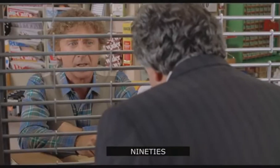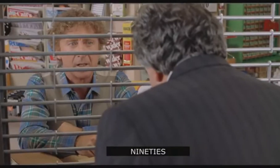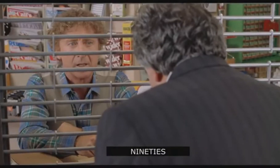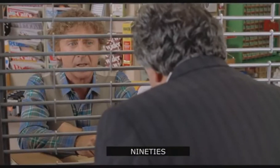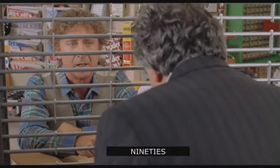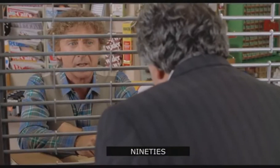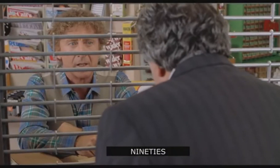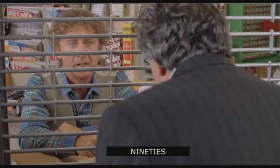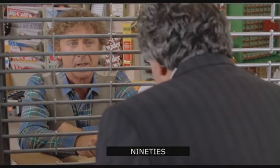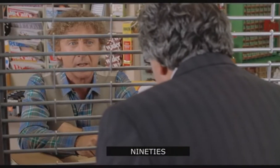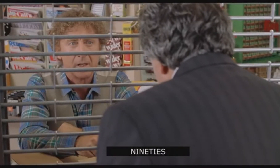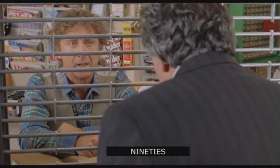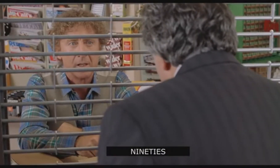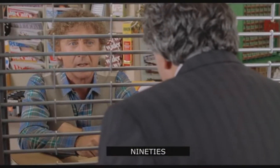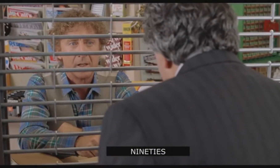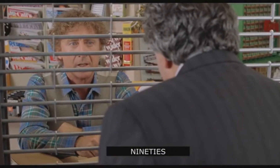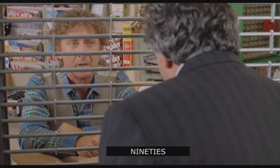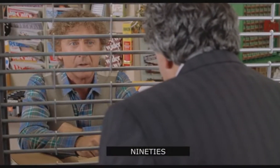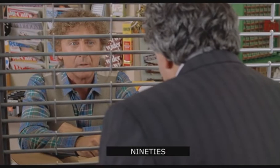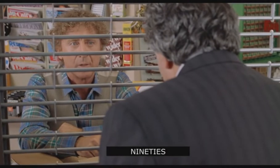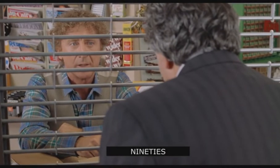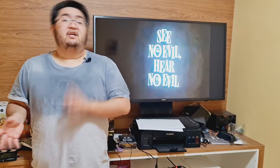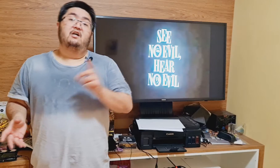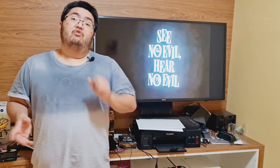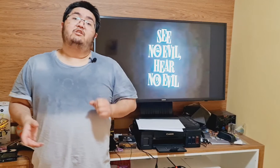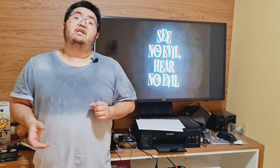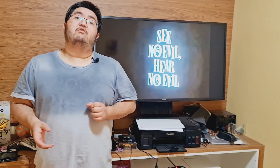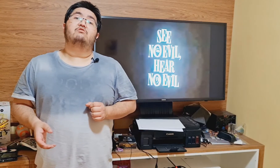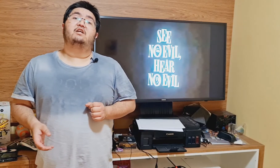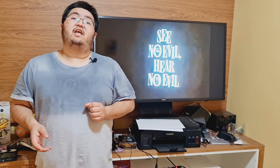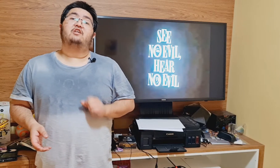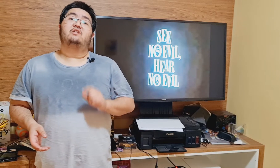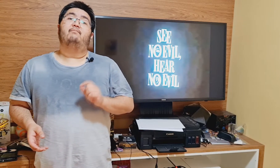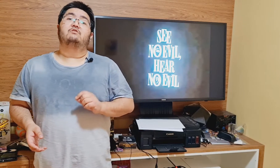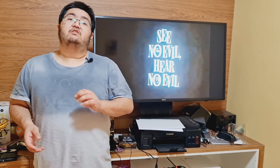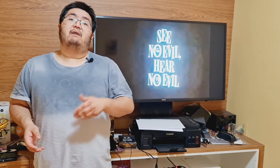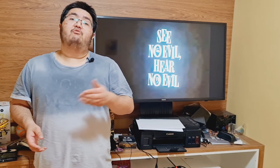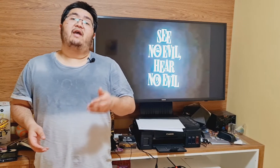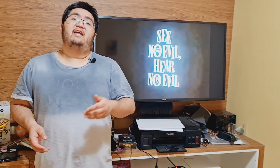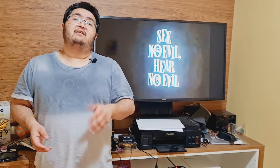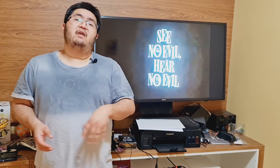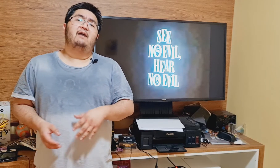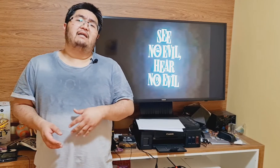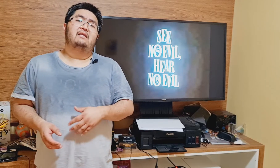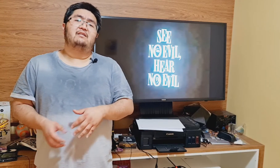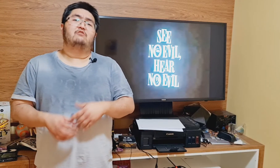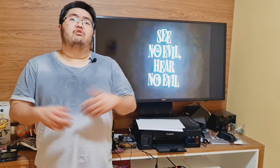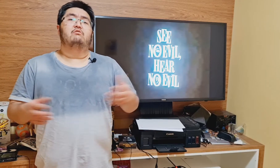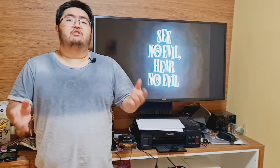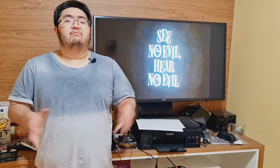Nitidamente tentando se esconder de alguém que o perseguia, um misterioso cliente deposita uma moeda em meio a tantas outras e uma